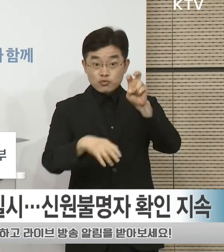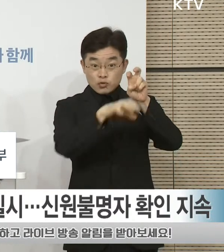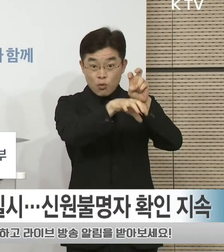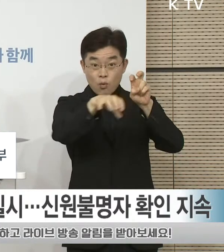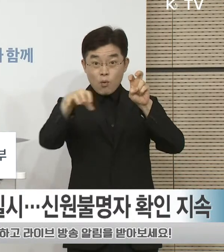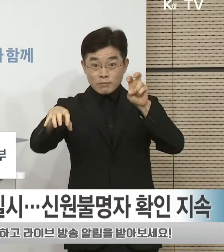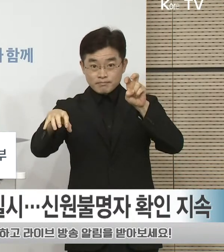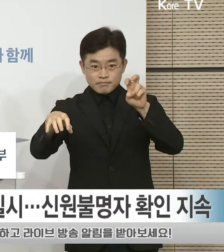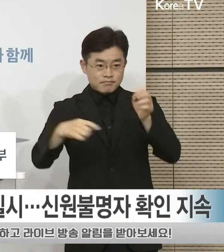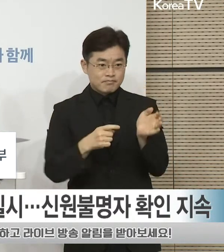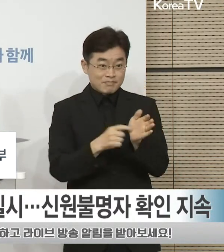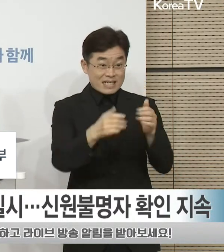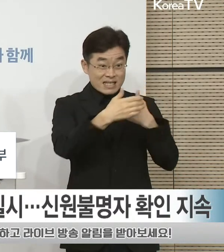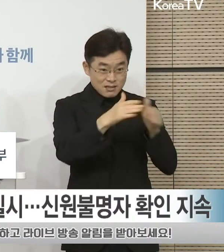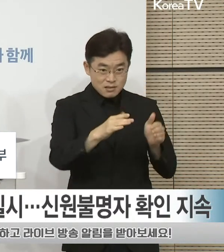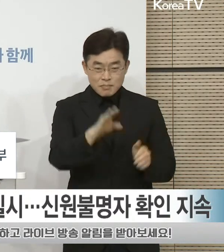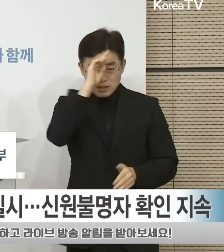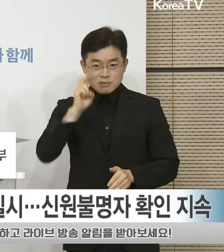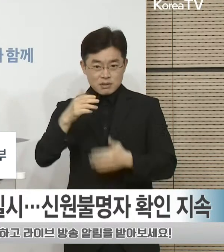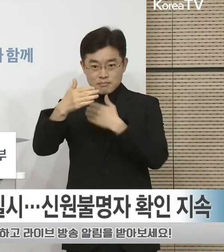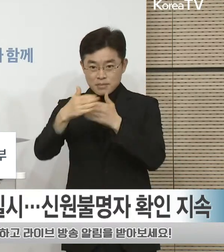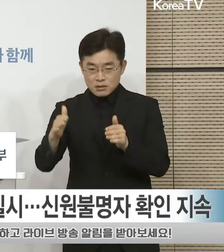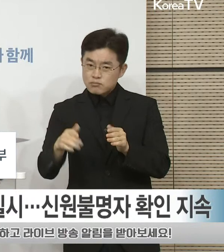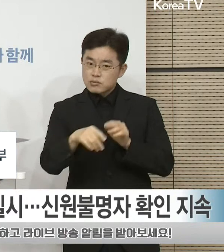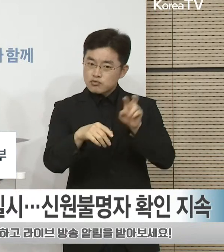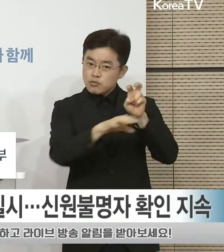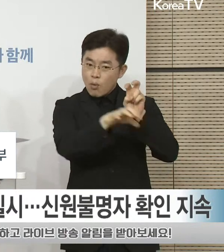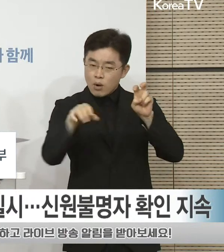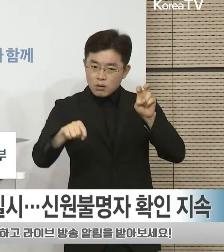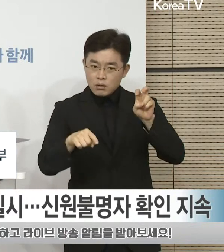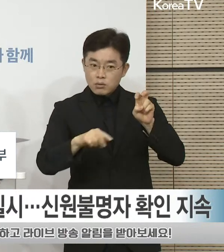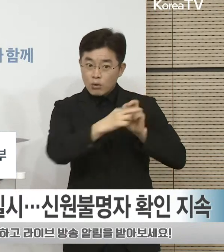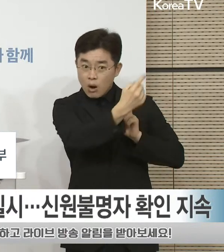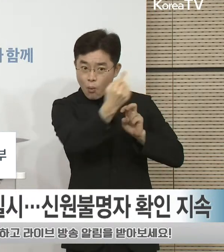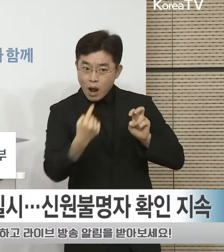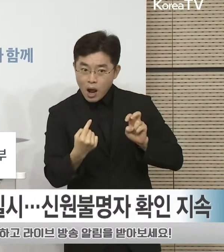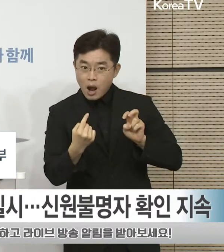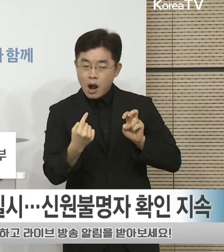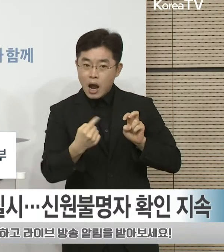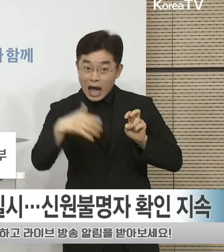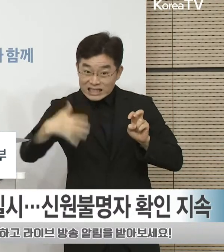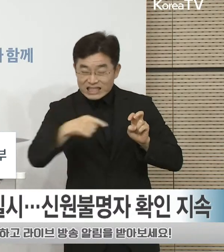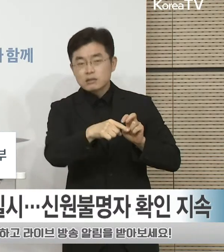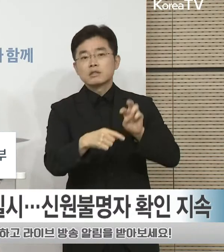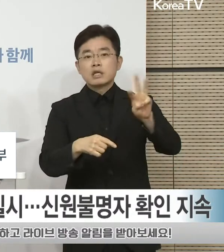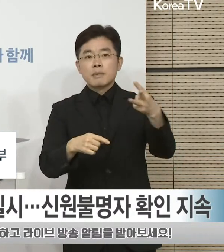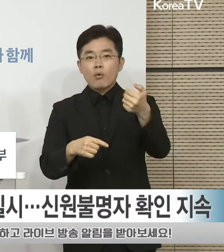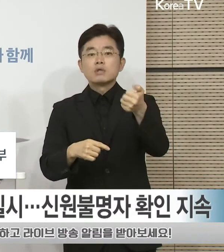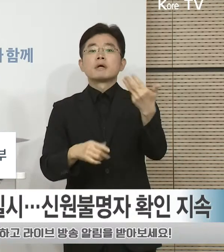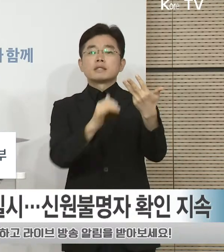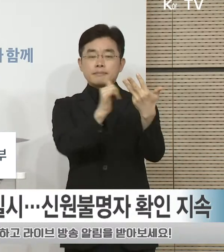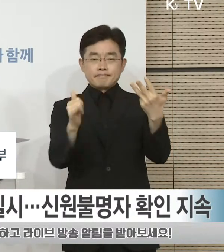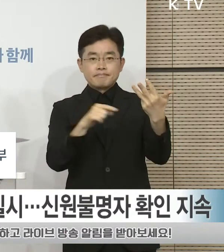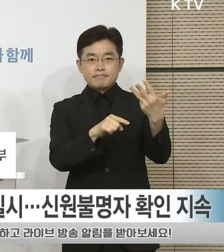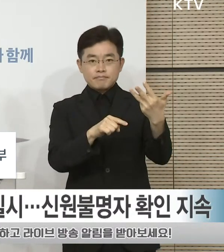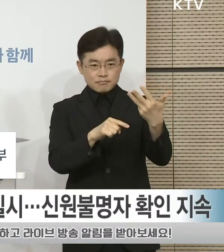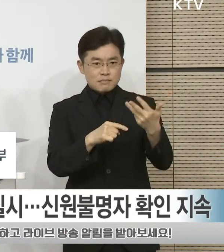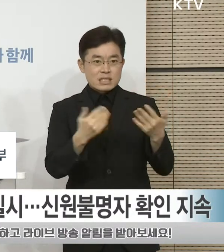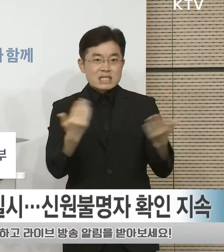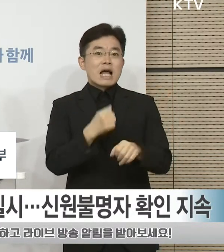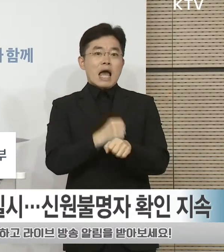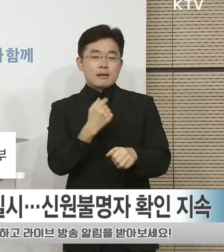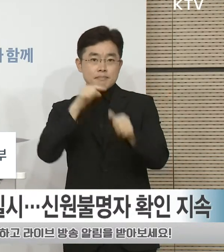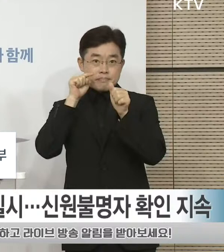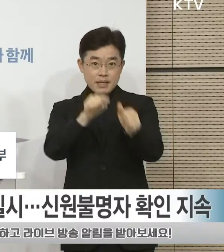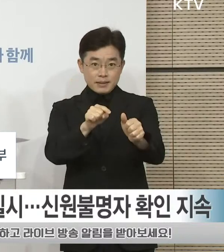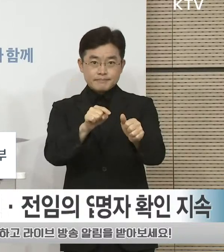병원의 응급실과 중환자실, 전공위 가운데 휴진자 358명을 대상으로 업무 개시